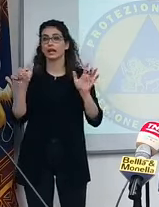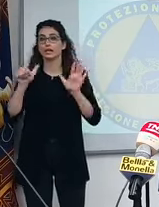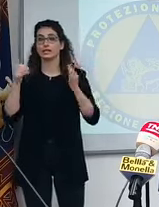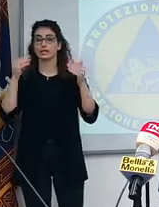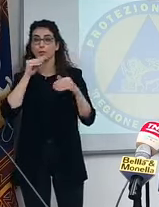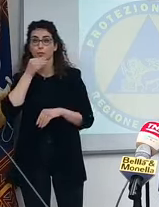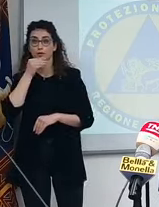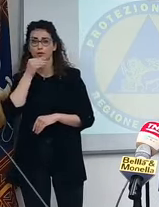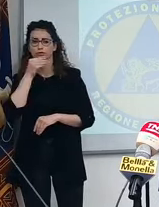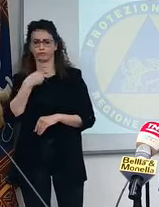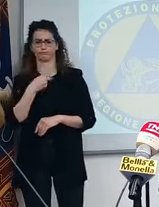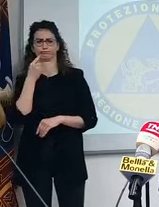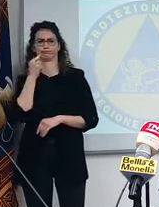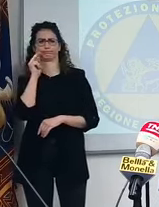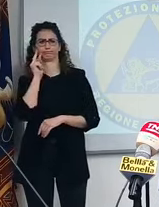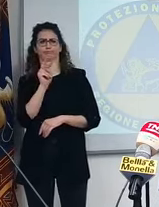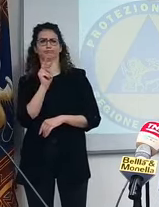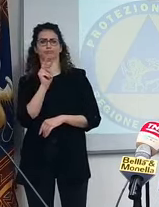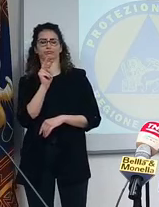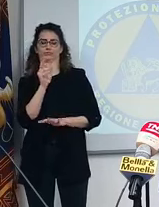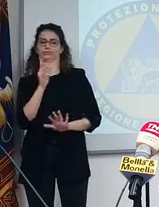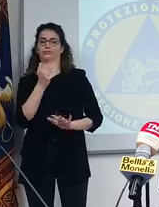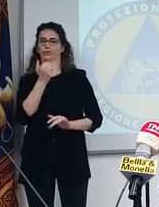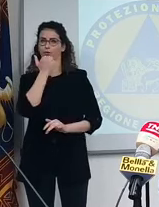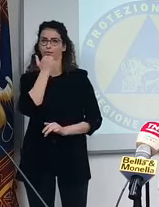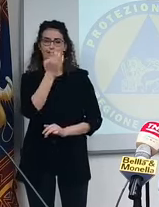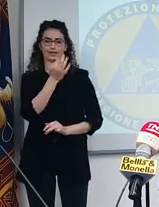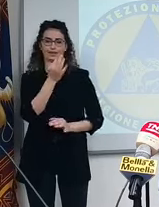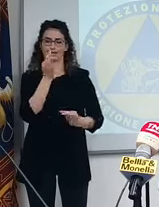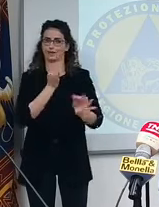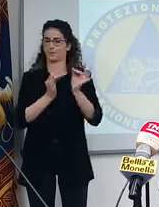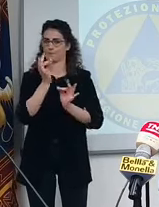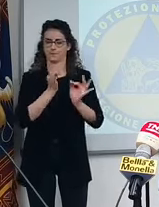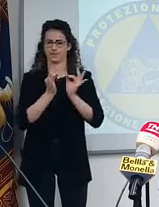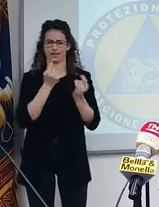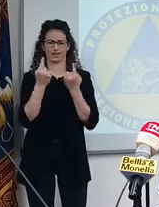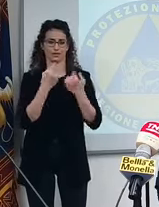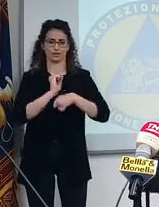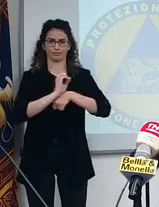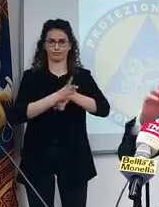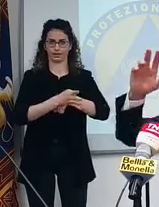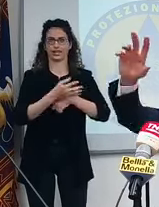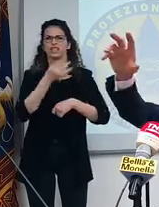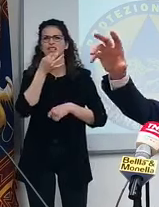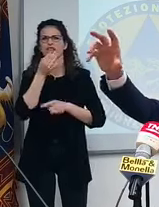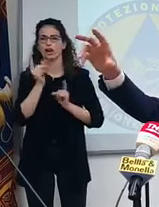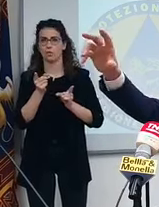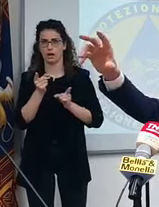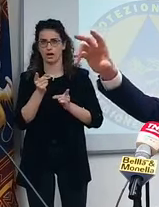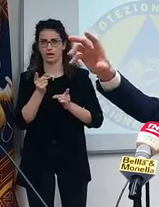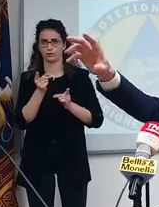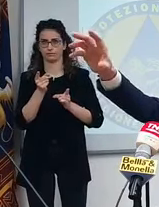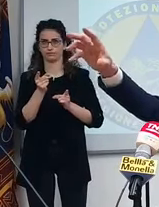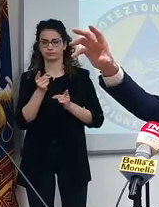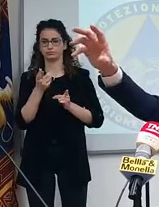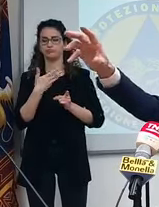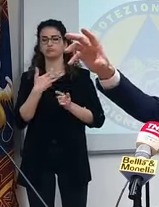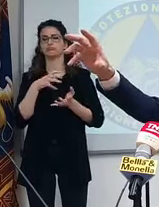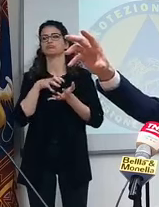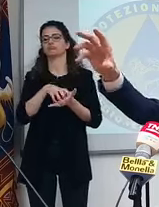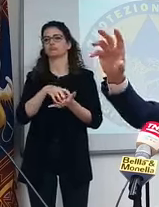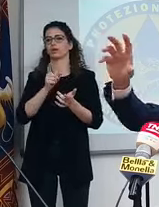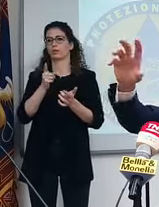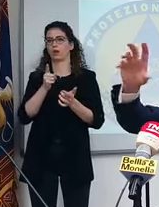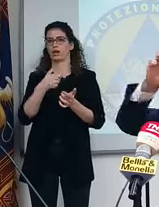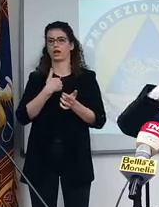ma scusa, spiegami la razio epidemiologica. Cosa vuol dire? Premesso che hai fissato il coprifuogo